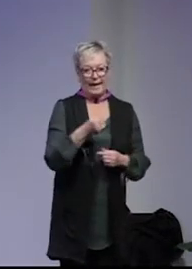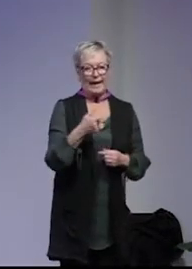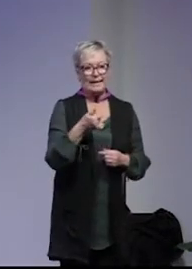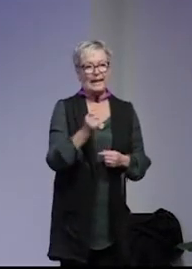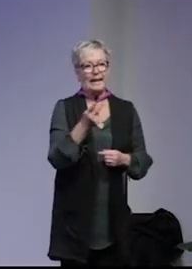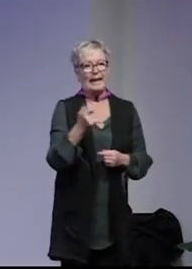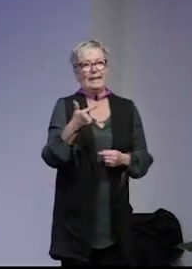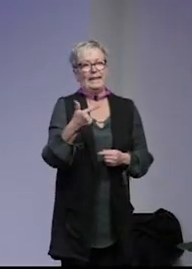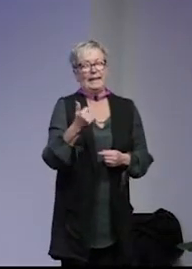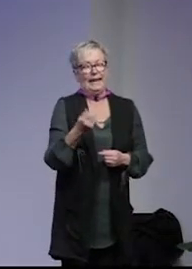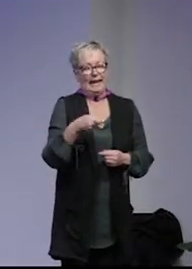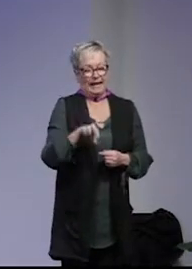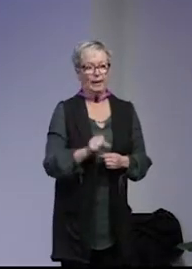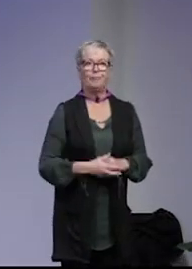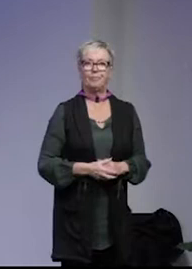Och slutligen